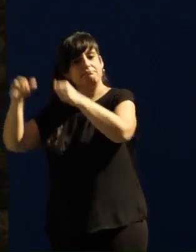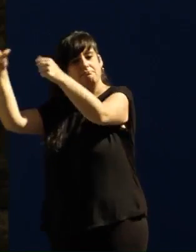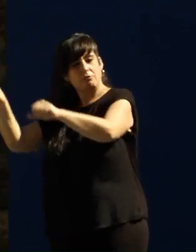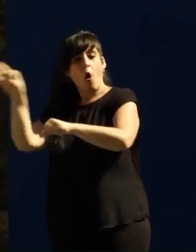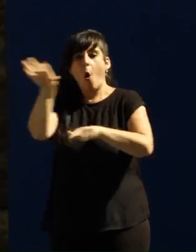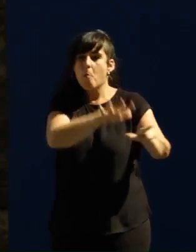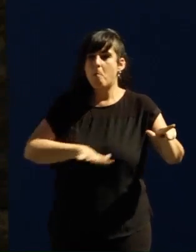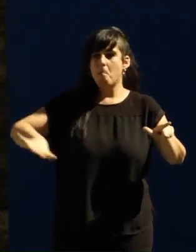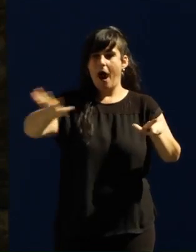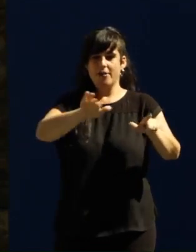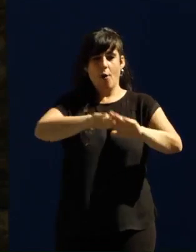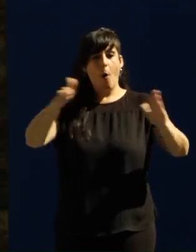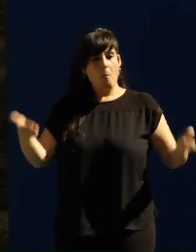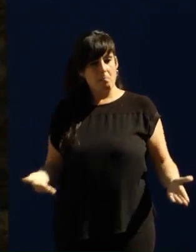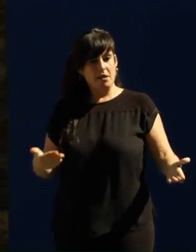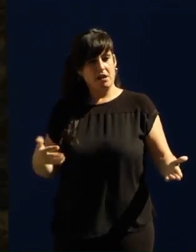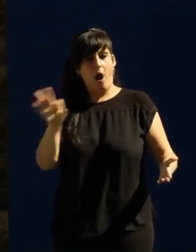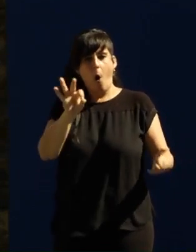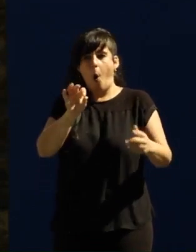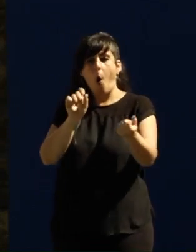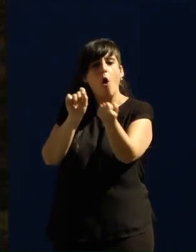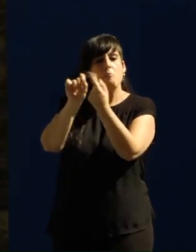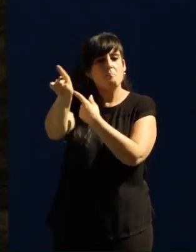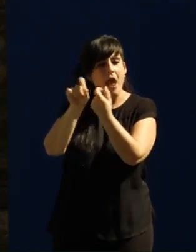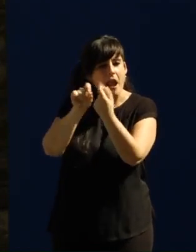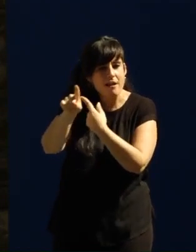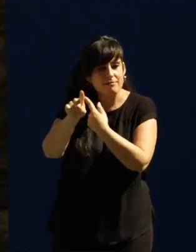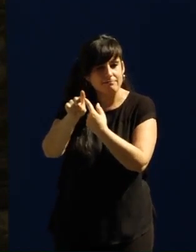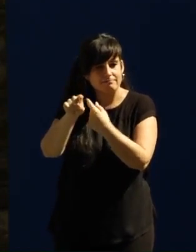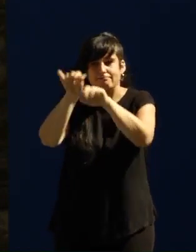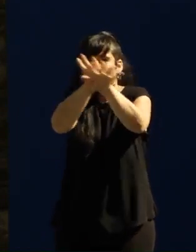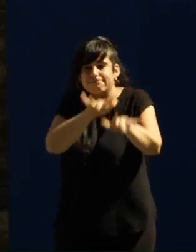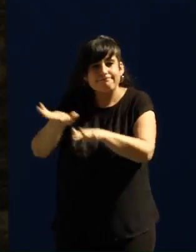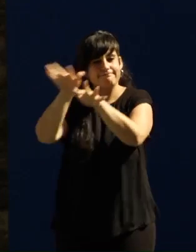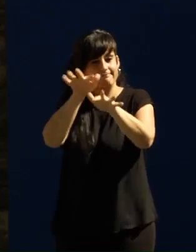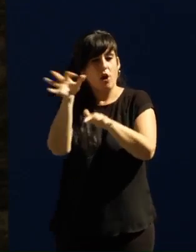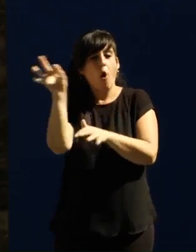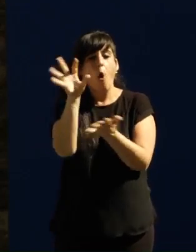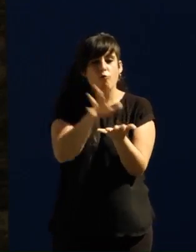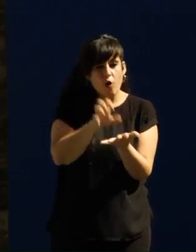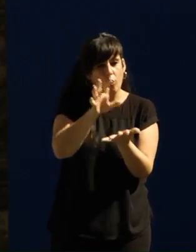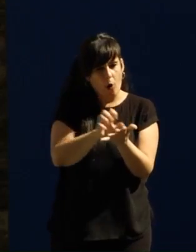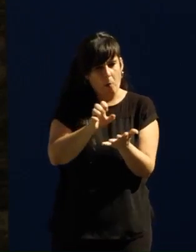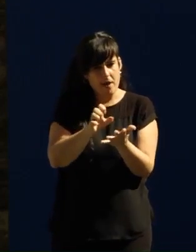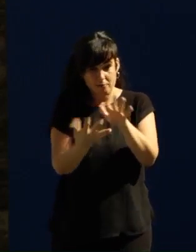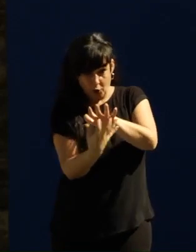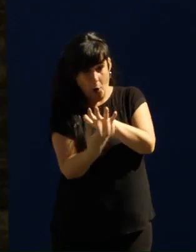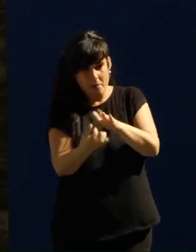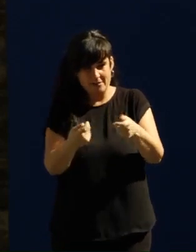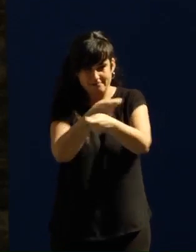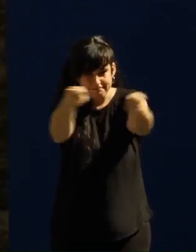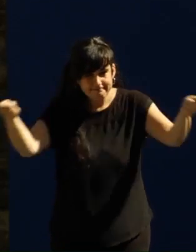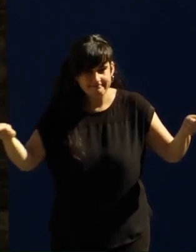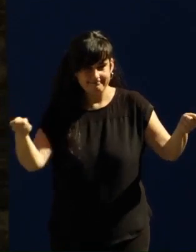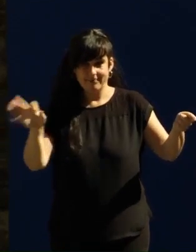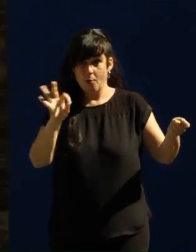sus barrios, puede enviarle e-mails a los compañeros, puede hacer fotocopias y dejárselas a sus amigos en el barrio, que la gente sencilla a